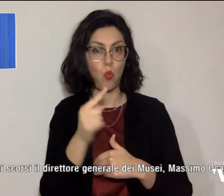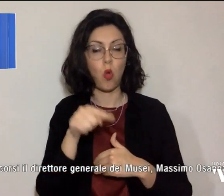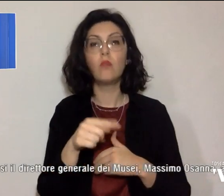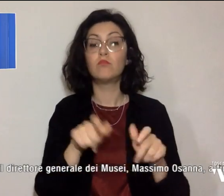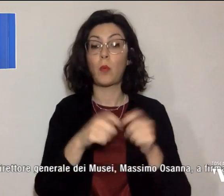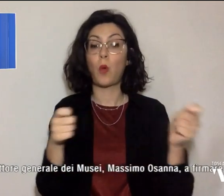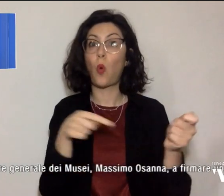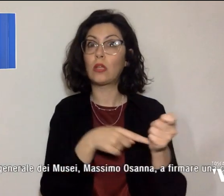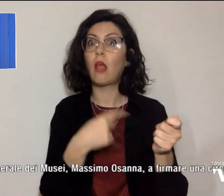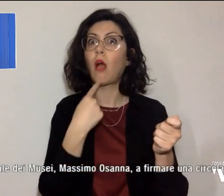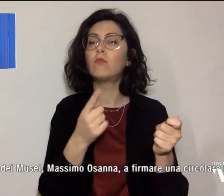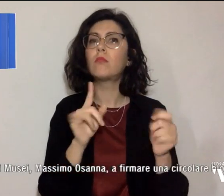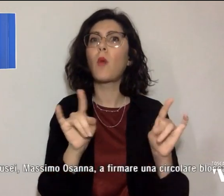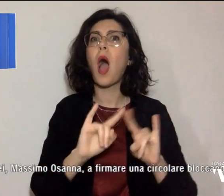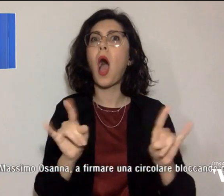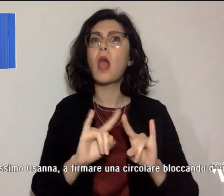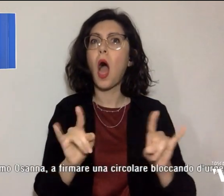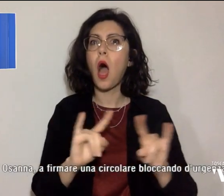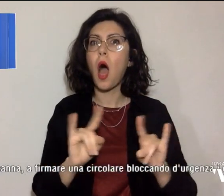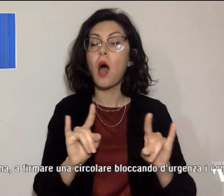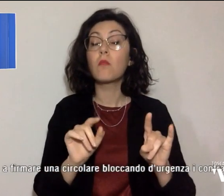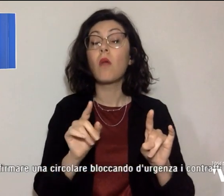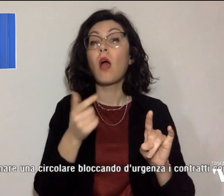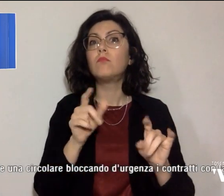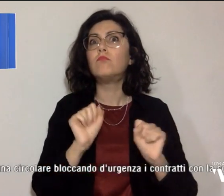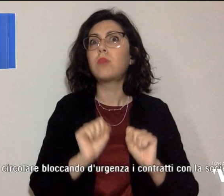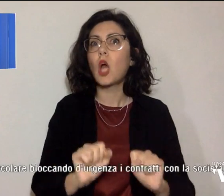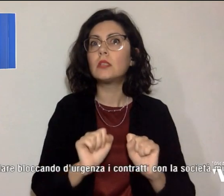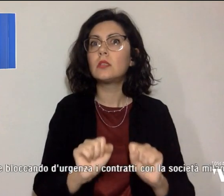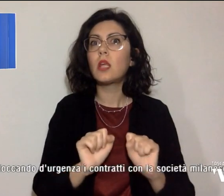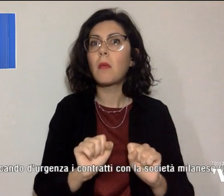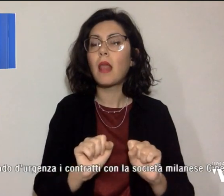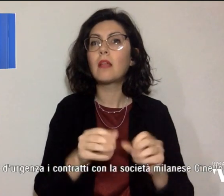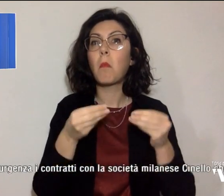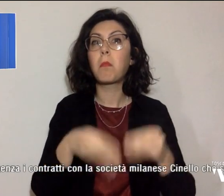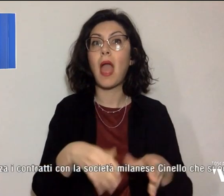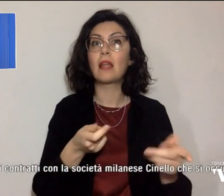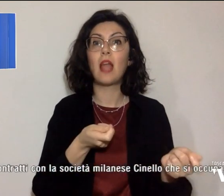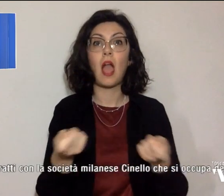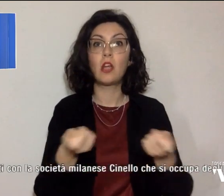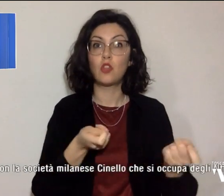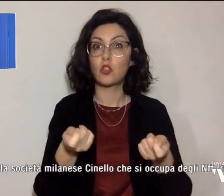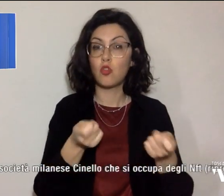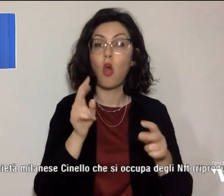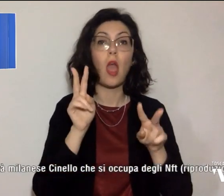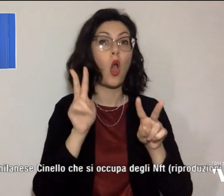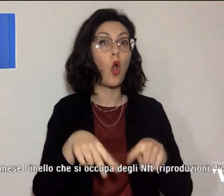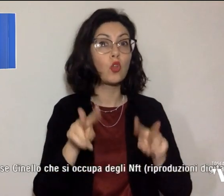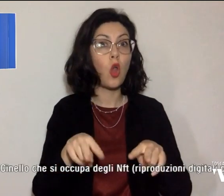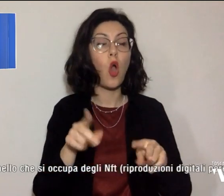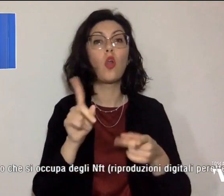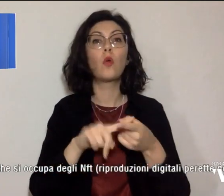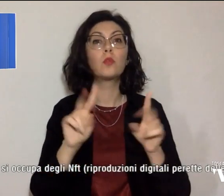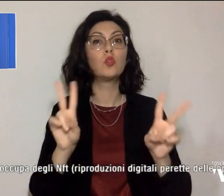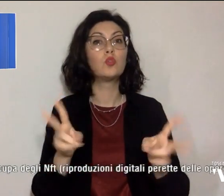'allarme suscitato per la possibilità di perdere la gestione, il controllo e lo sfruttamento delle